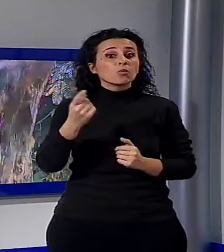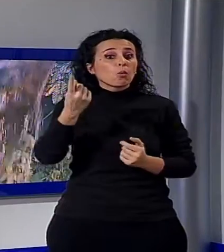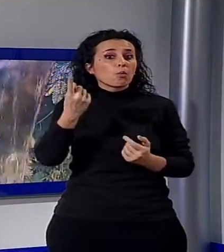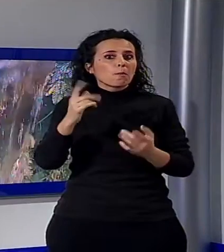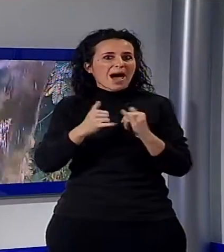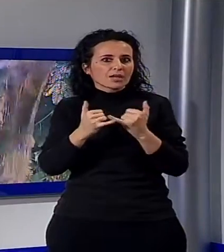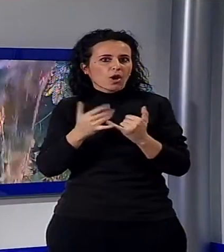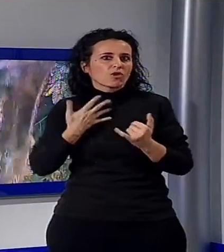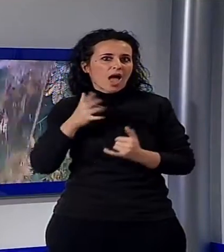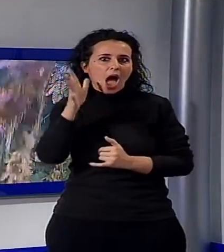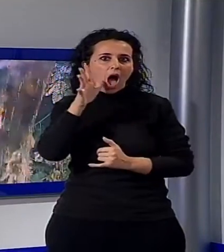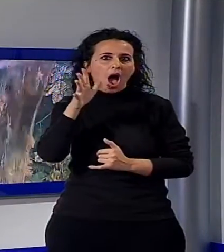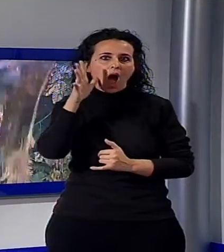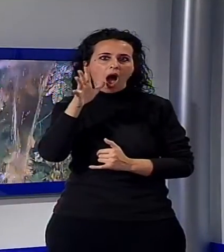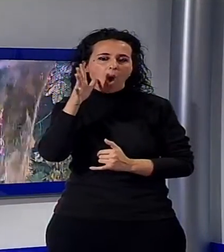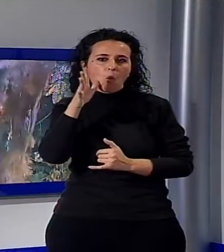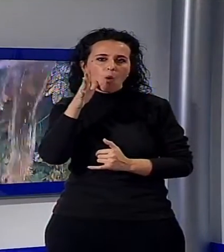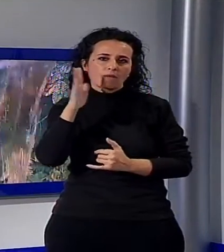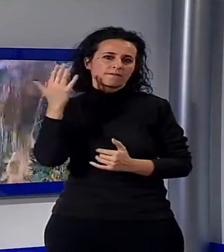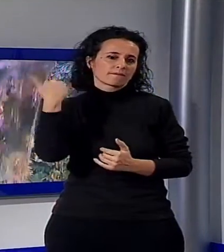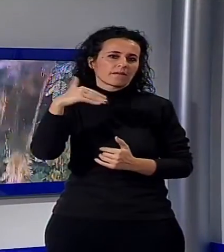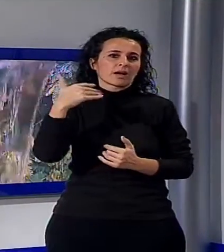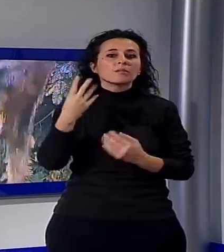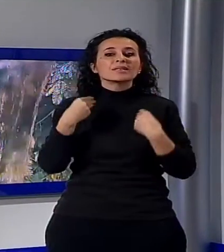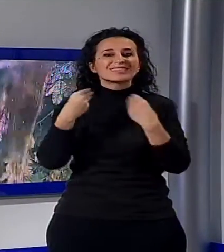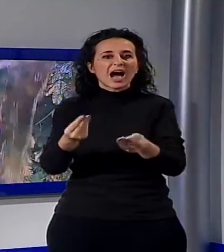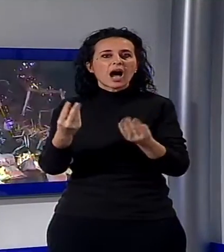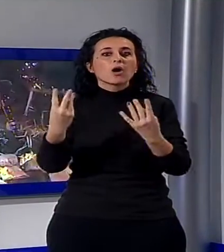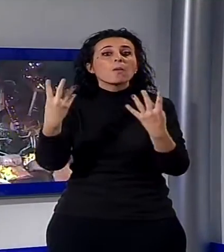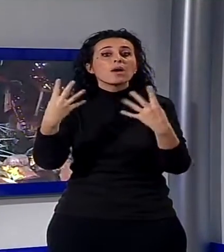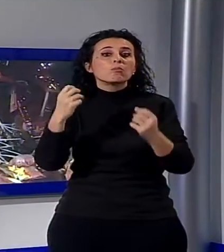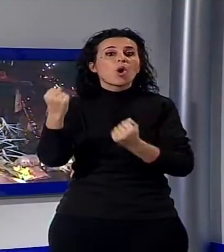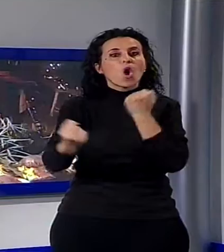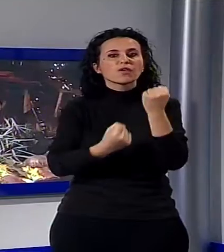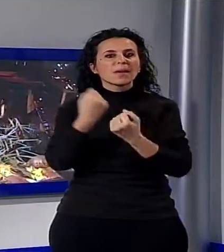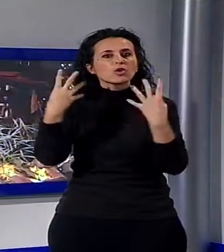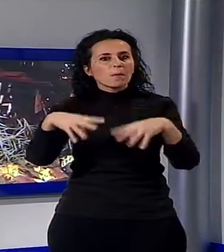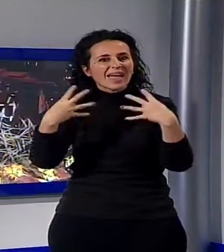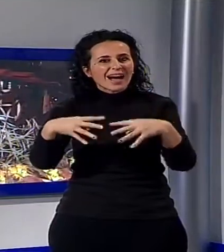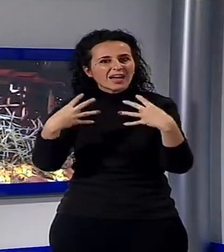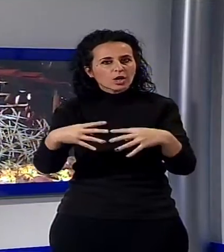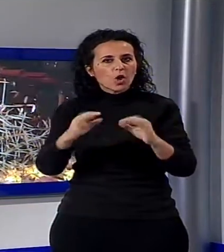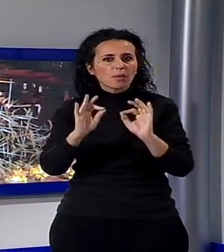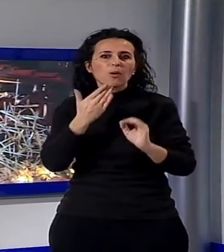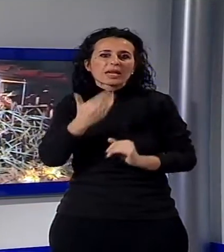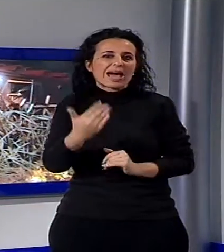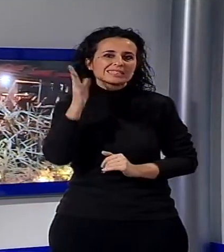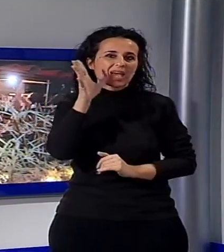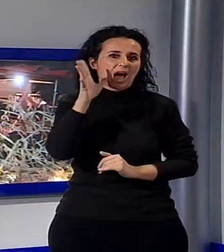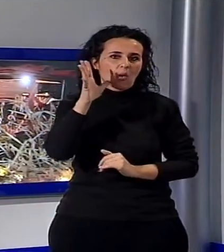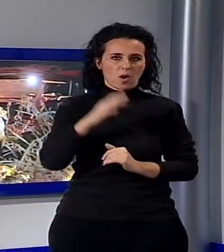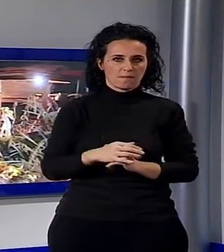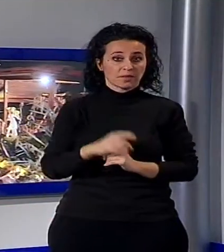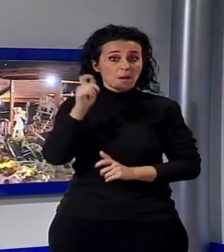è la vera protagonista, nonché forza motrice di ogni movimento meccanico. Visitato ogni giorno da un vasto